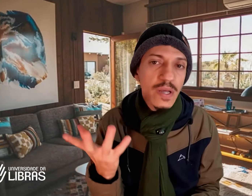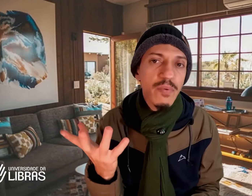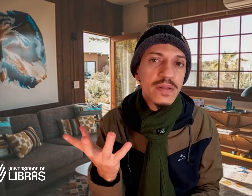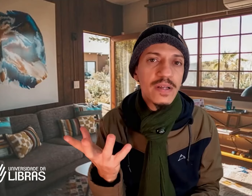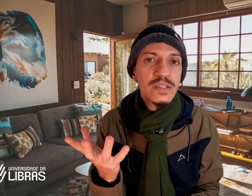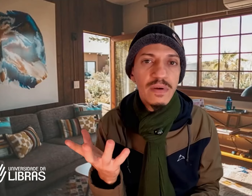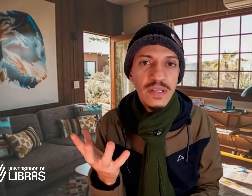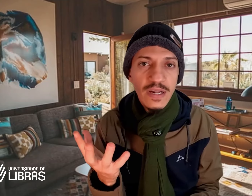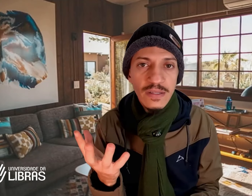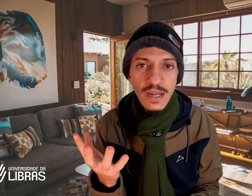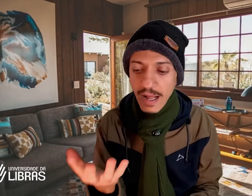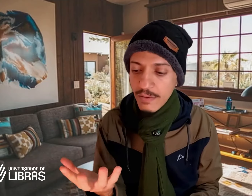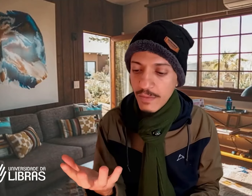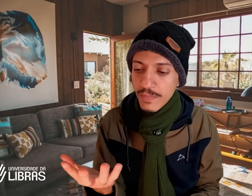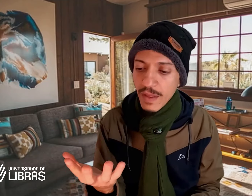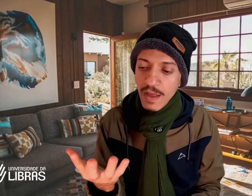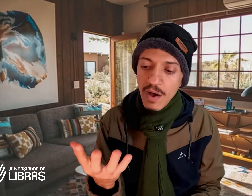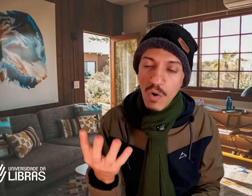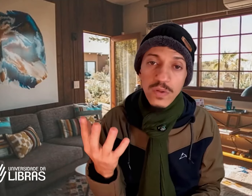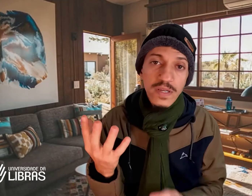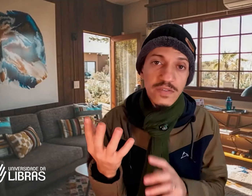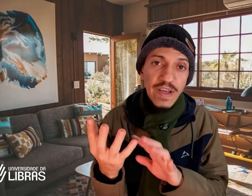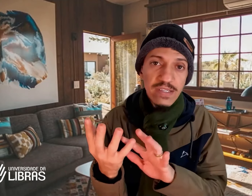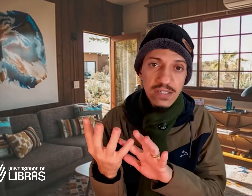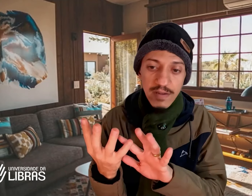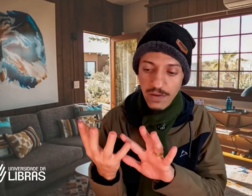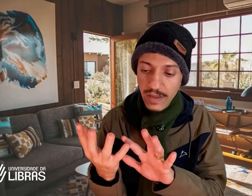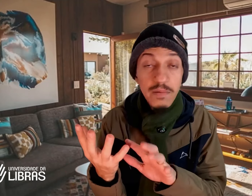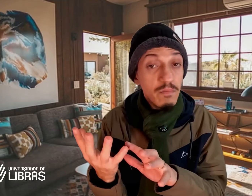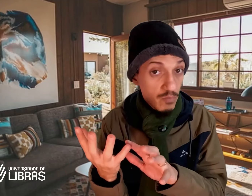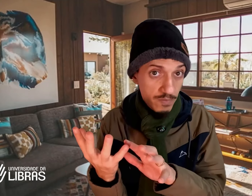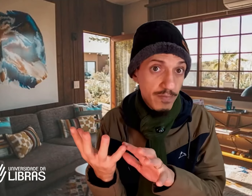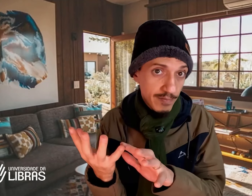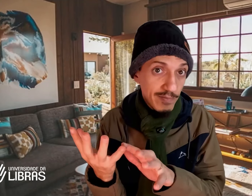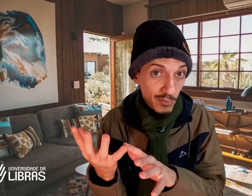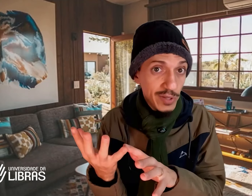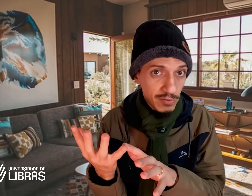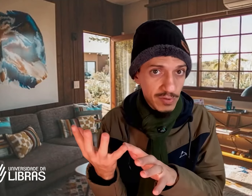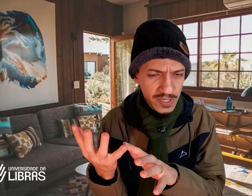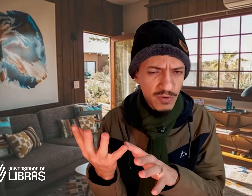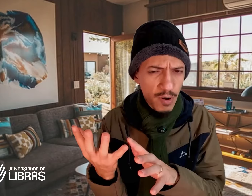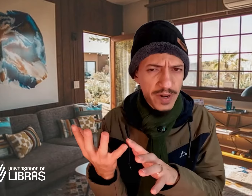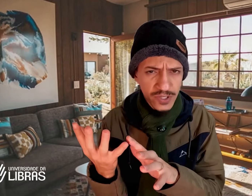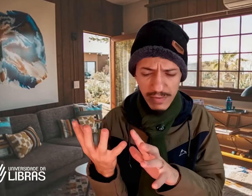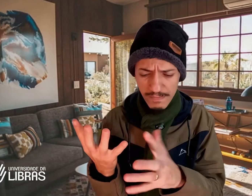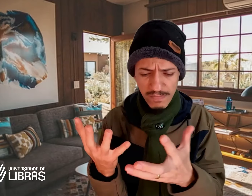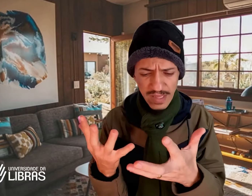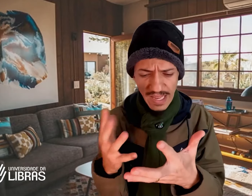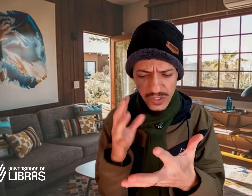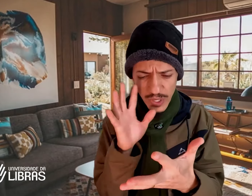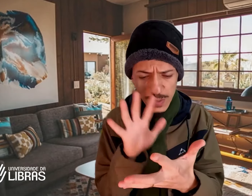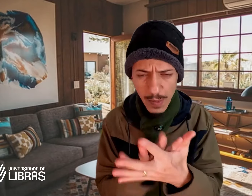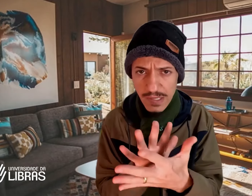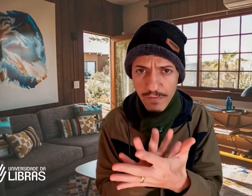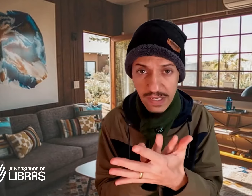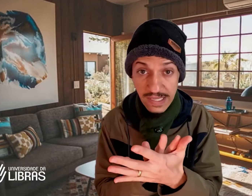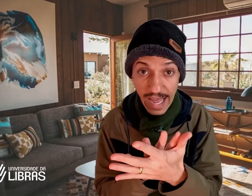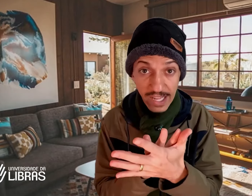importante se manter antenado. Outras vezes, e muito se cobra disso, questões específicas da área de